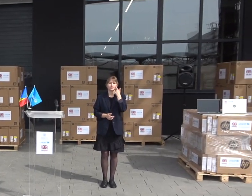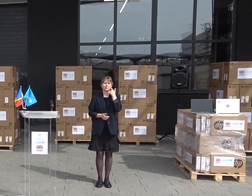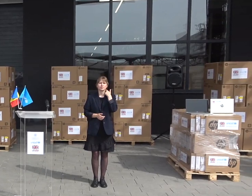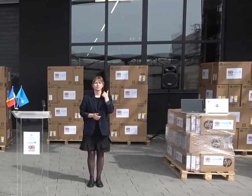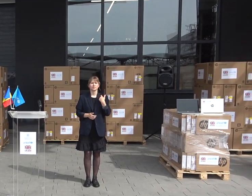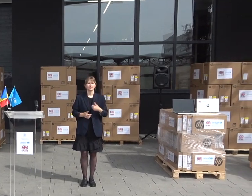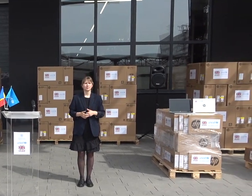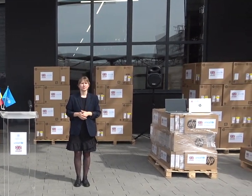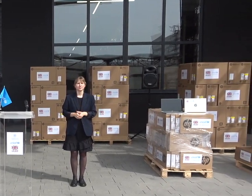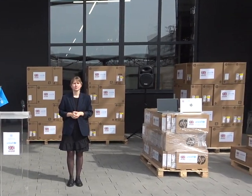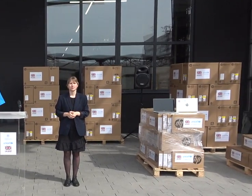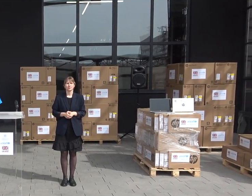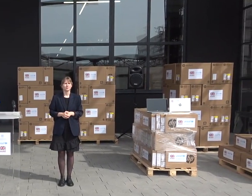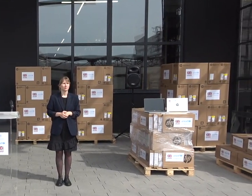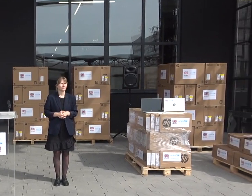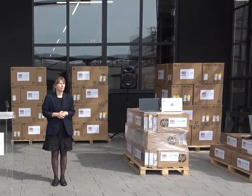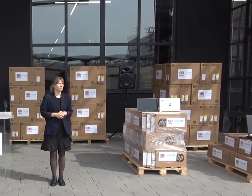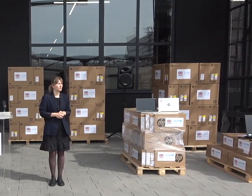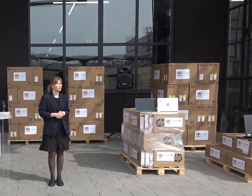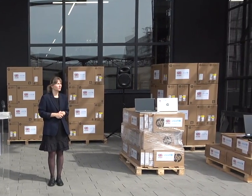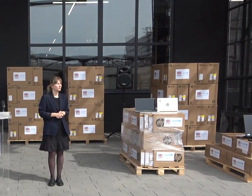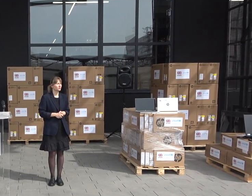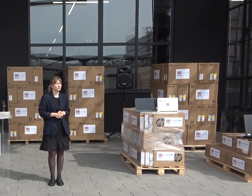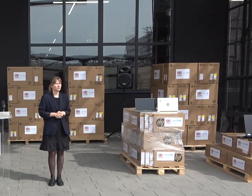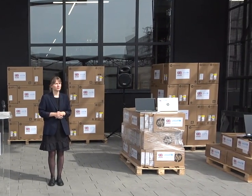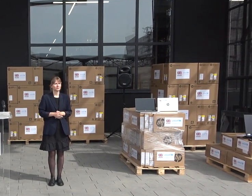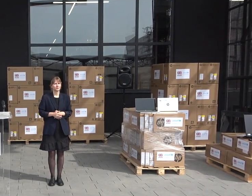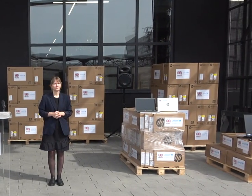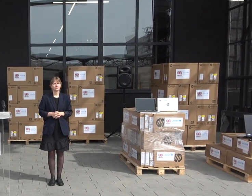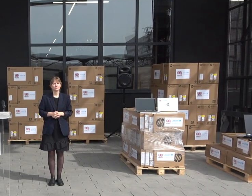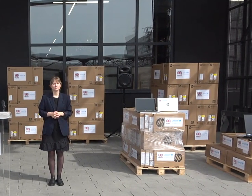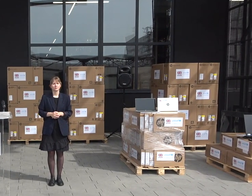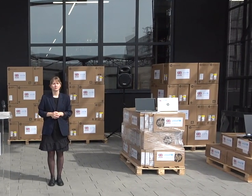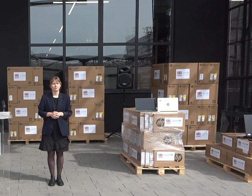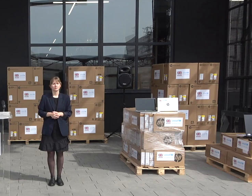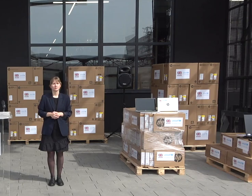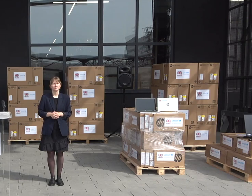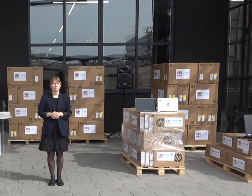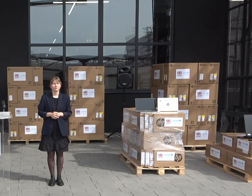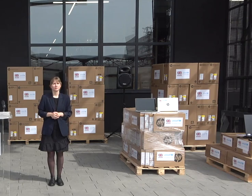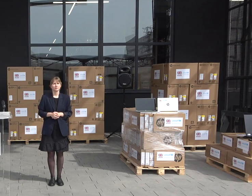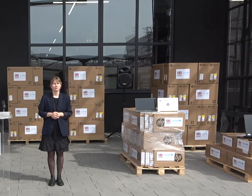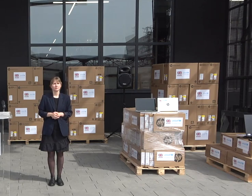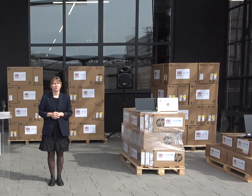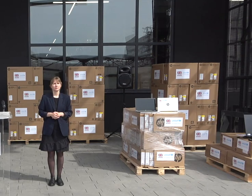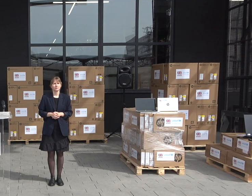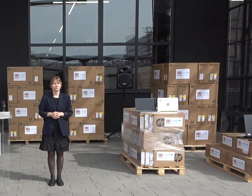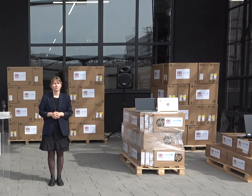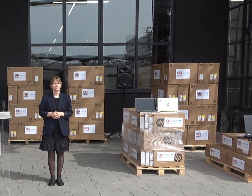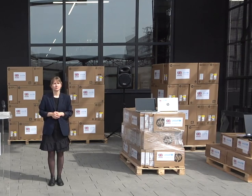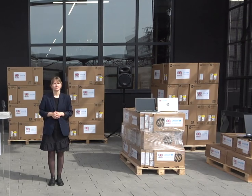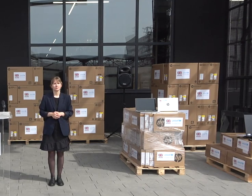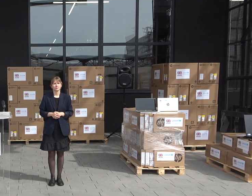Dacă nu sunt întrebări, mă invit să facem cu toți o botă de grup, după care vom face o mică excursie plină de gânduri, unde